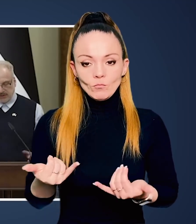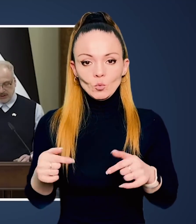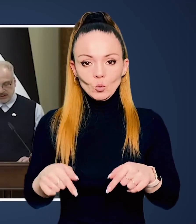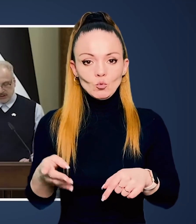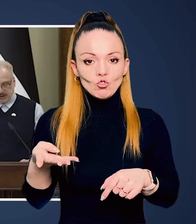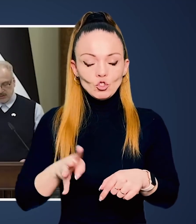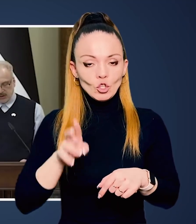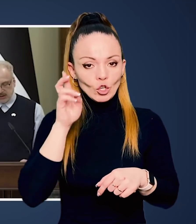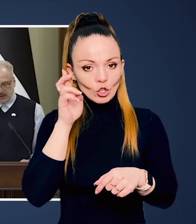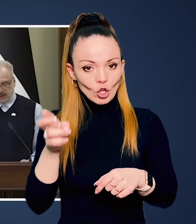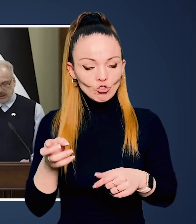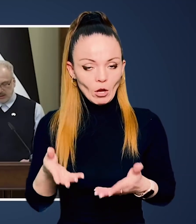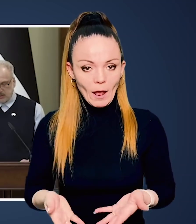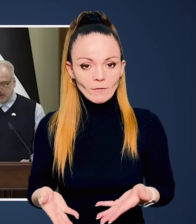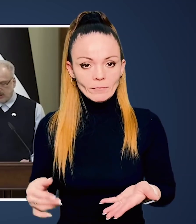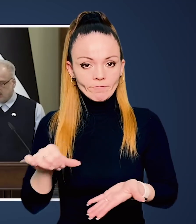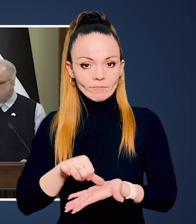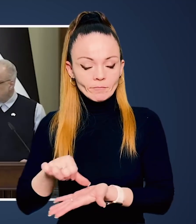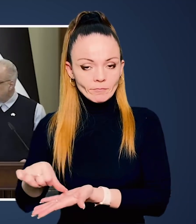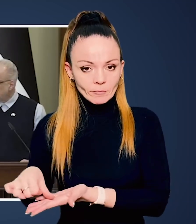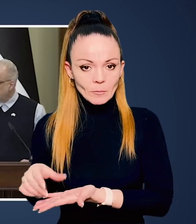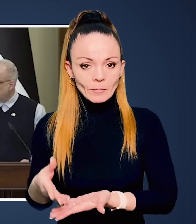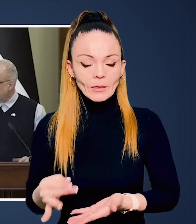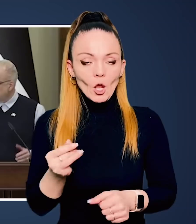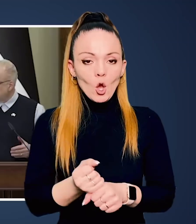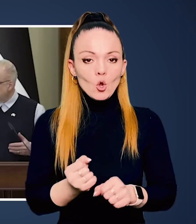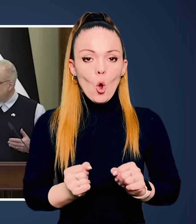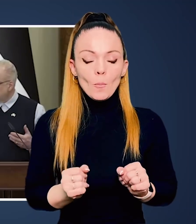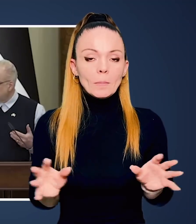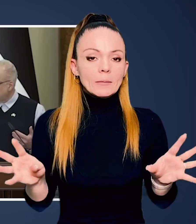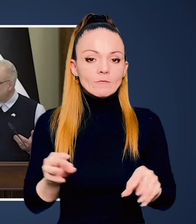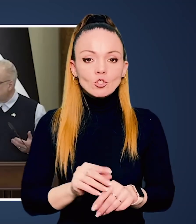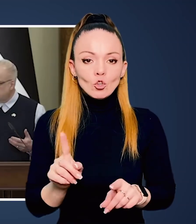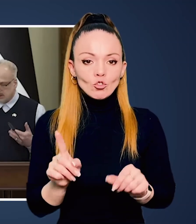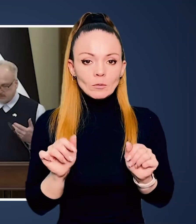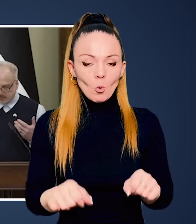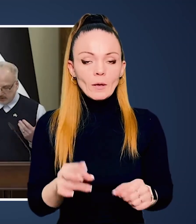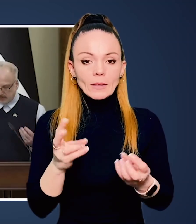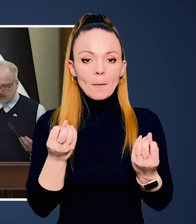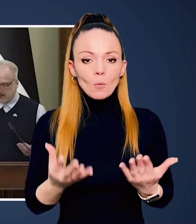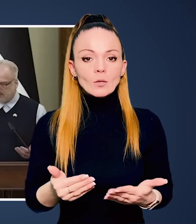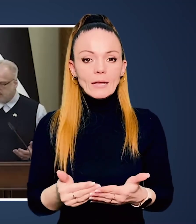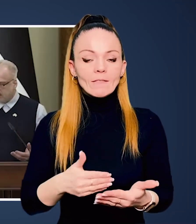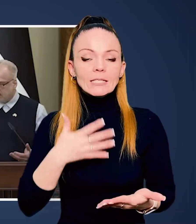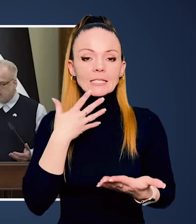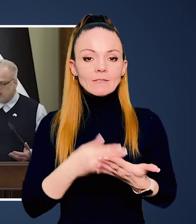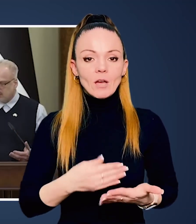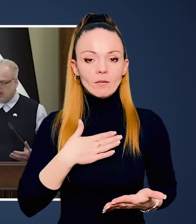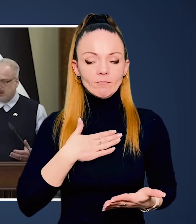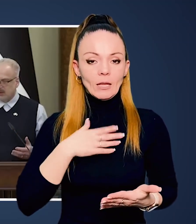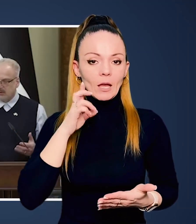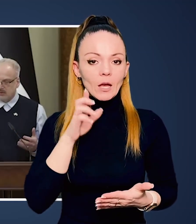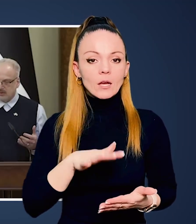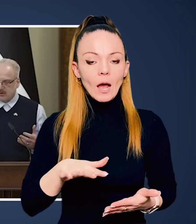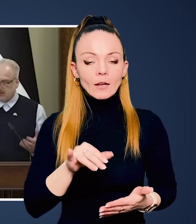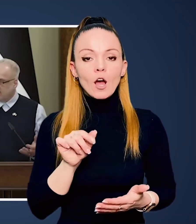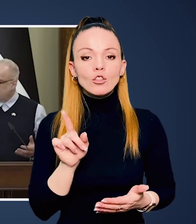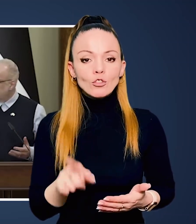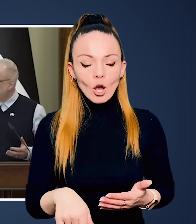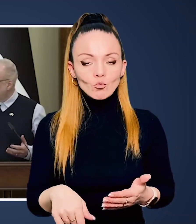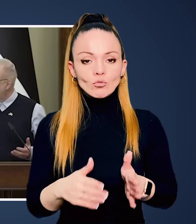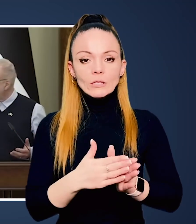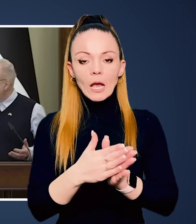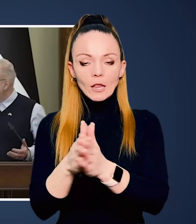маємо чотири держави репрезентовані і робимо все, що змогли не просто від своїх